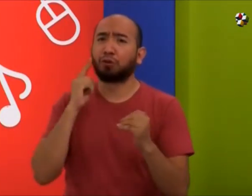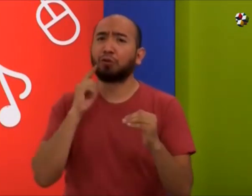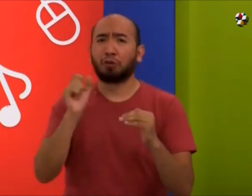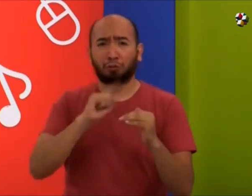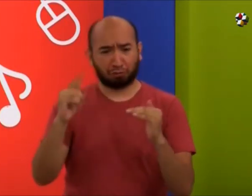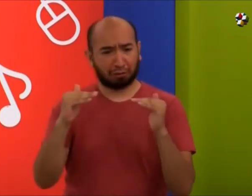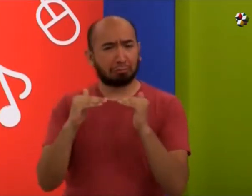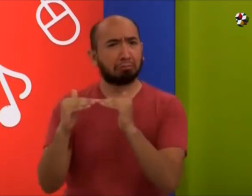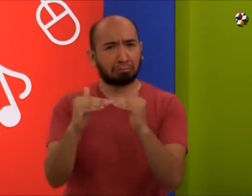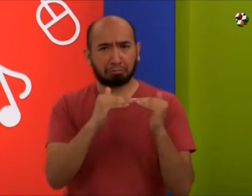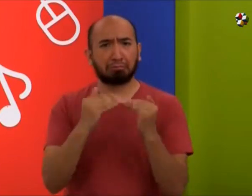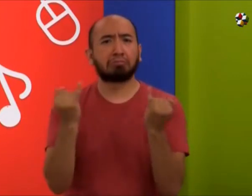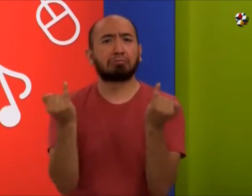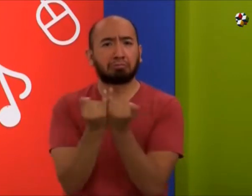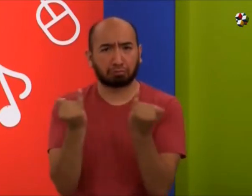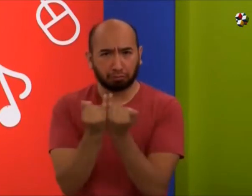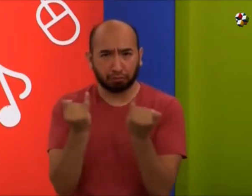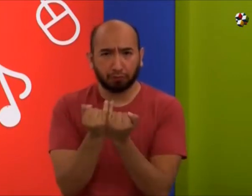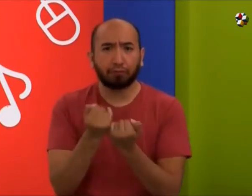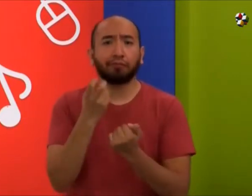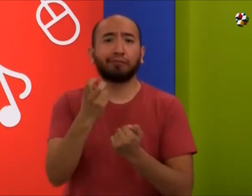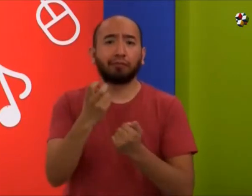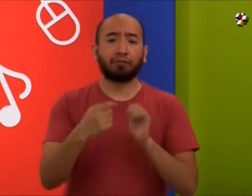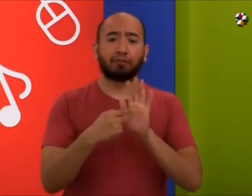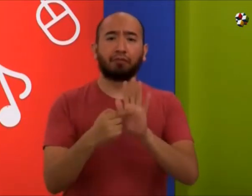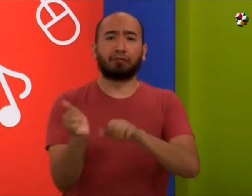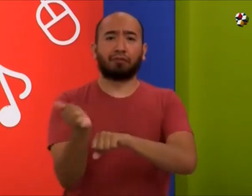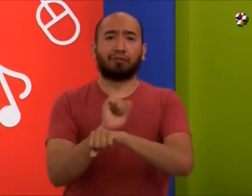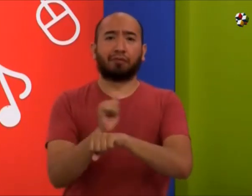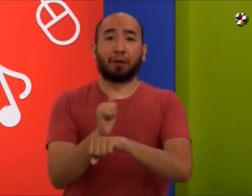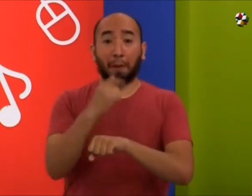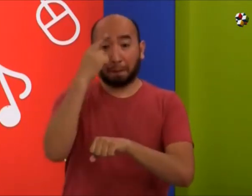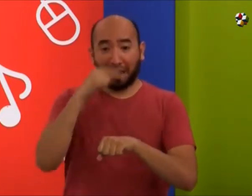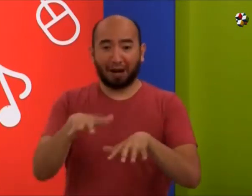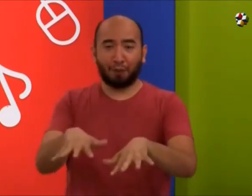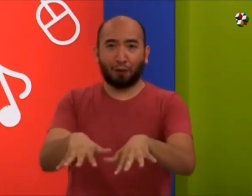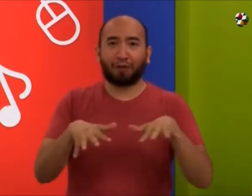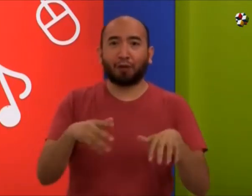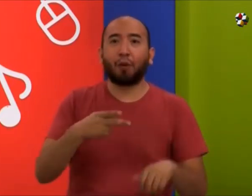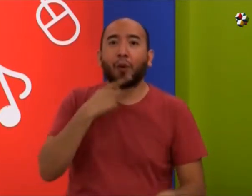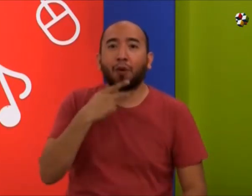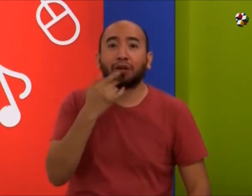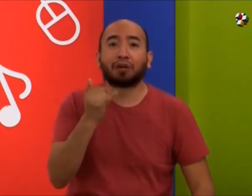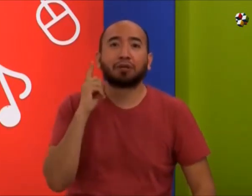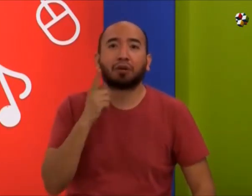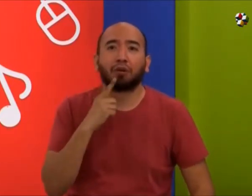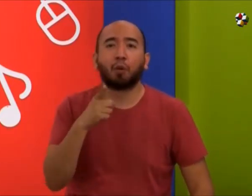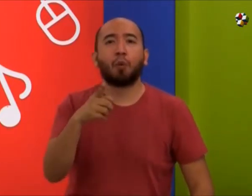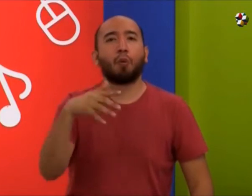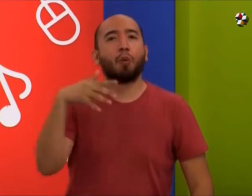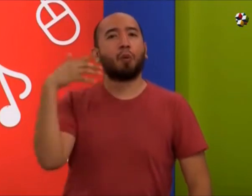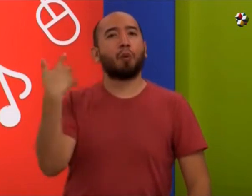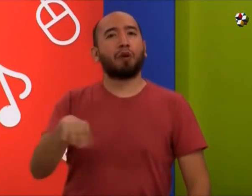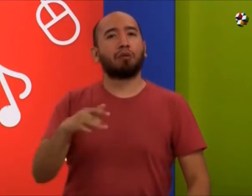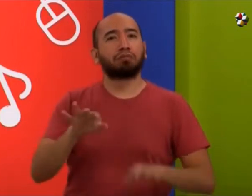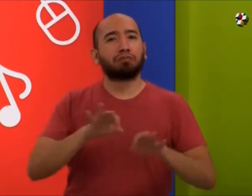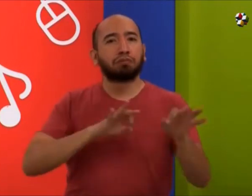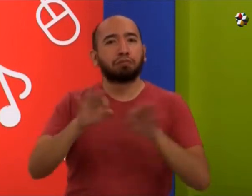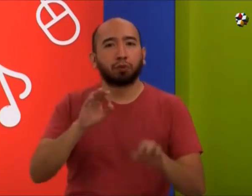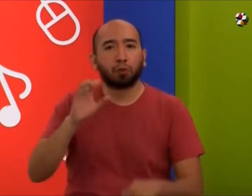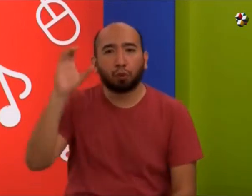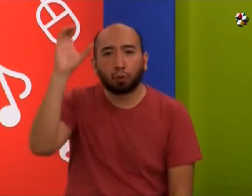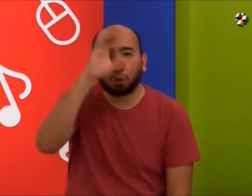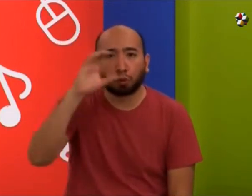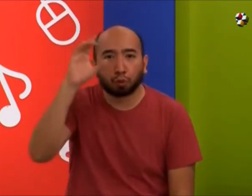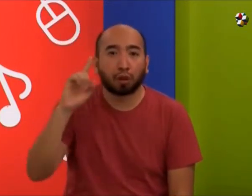actores profesionales oyentes, estamos al mismo nivel, somos iguales. Y nosotros lo que mostramos es para público sordo y